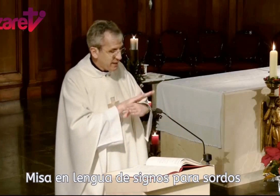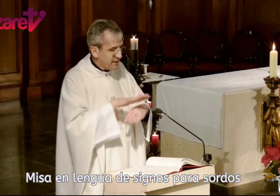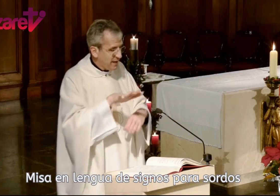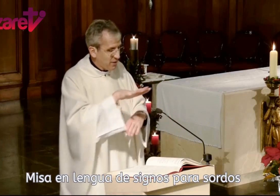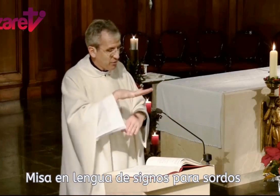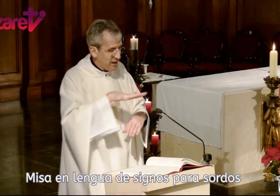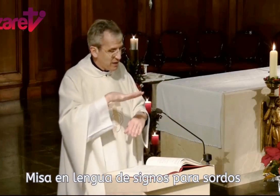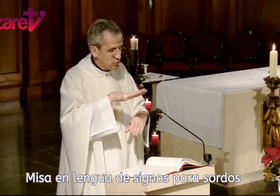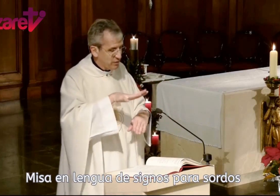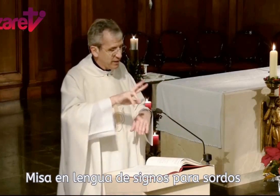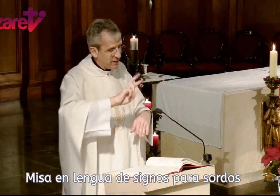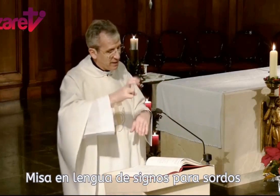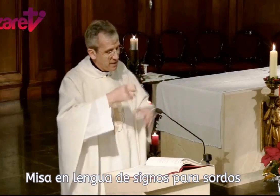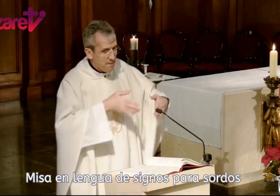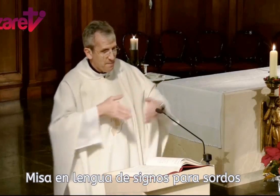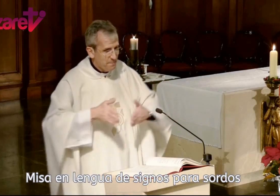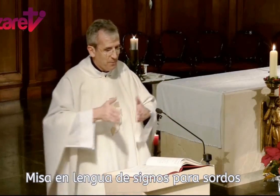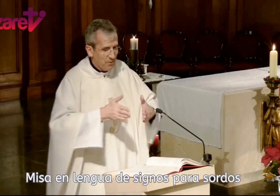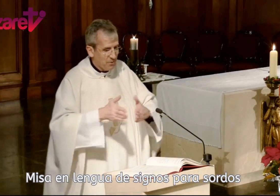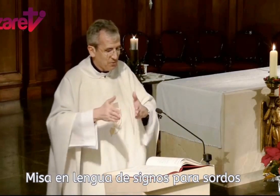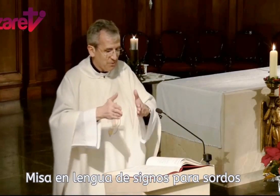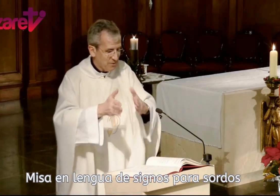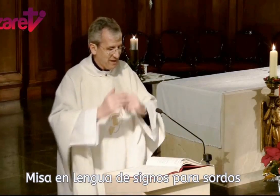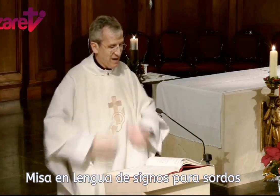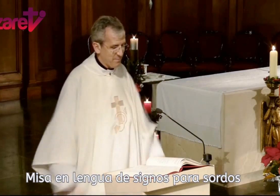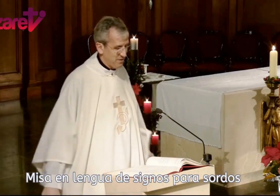retiraron a su tierra por otro camino.